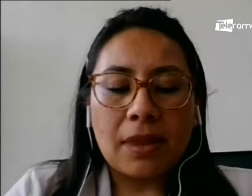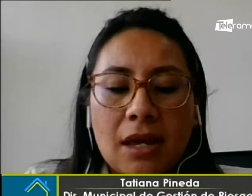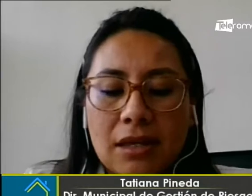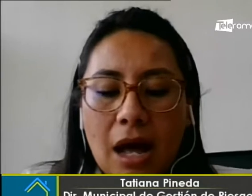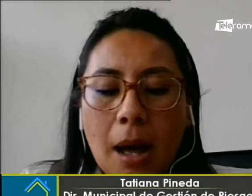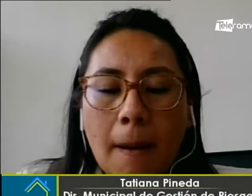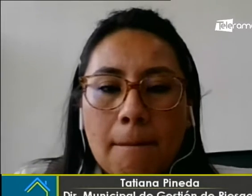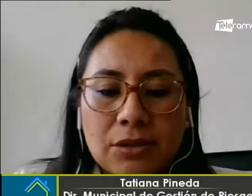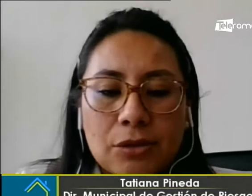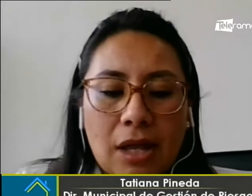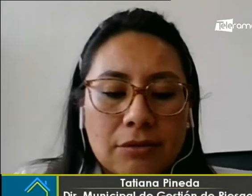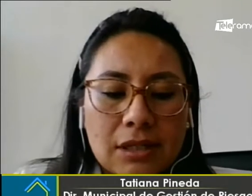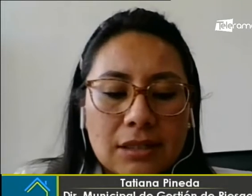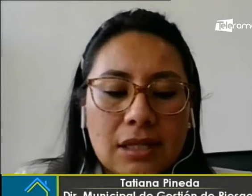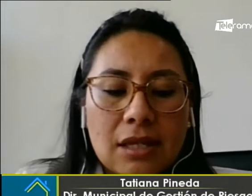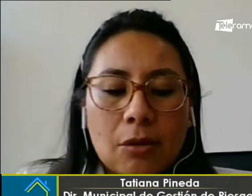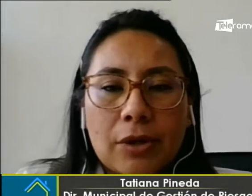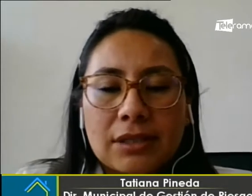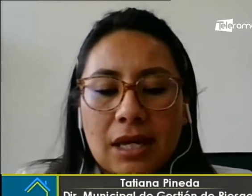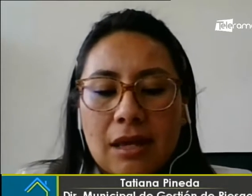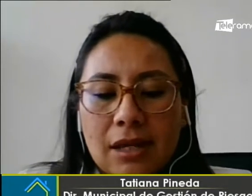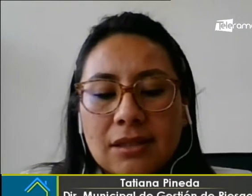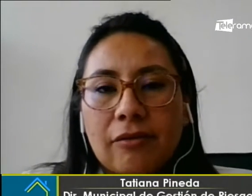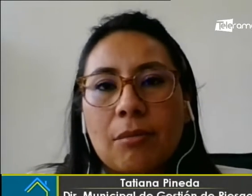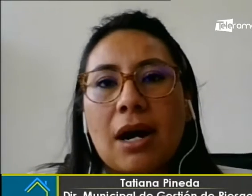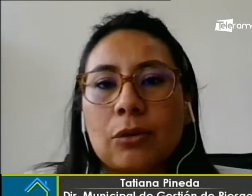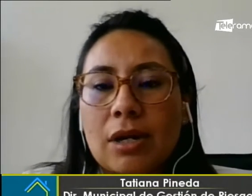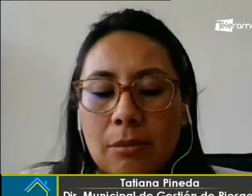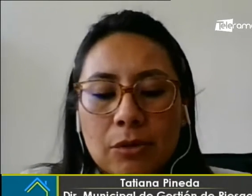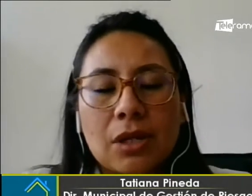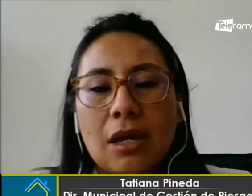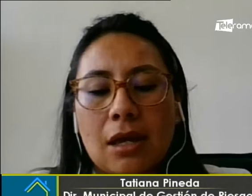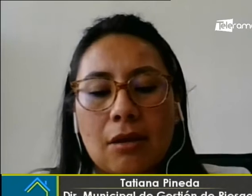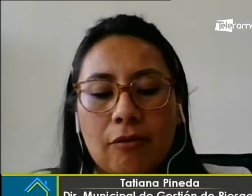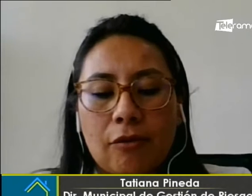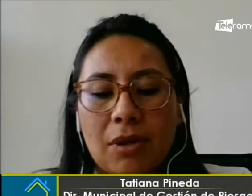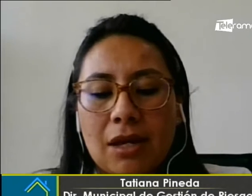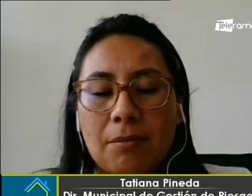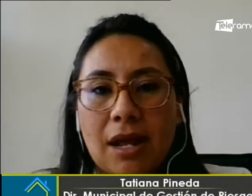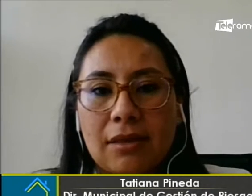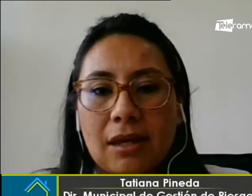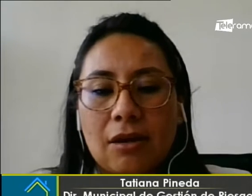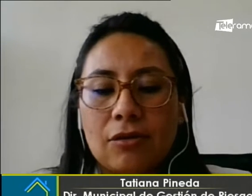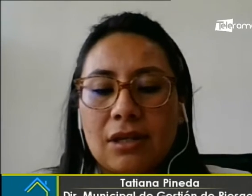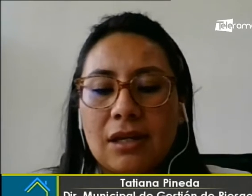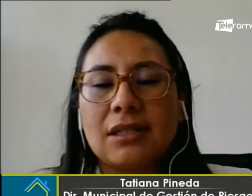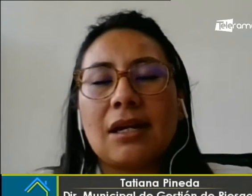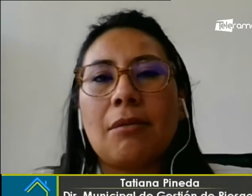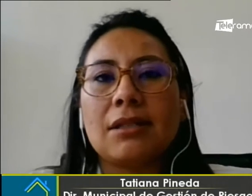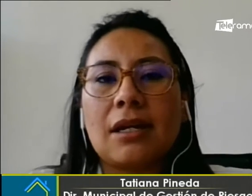ya mencionados. En ese sentido, pues, de esta forma actuaremos conforme el plan de